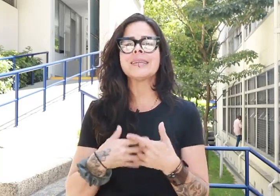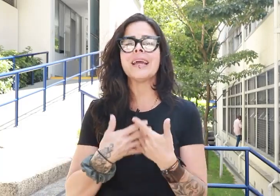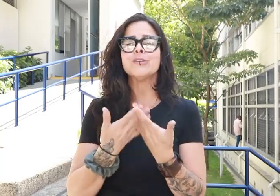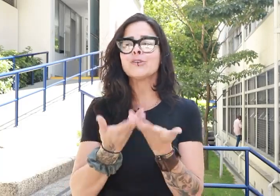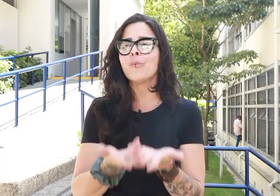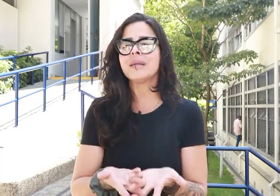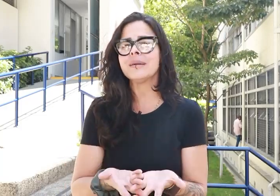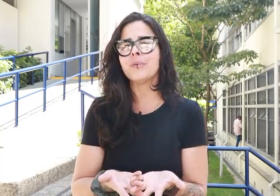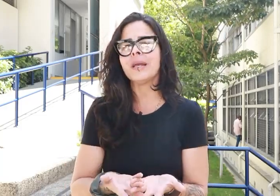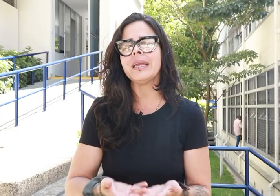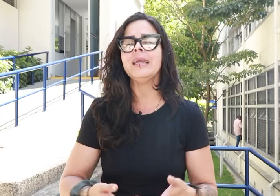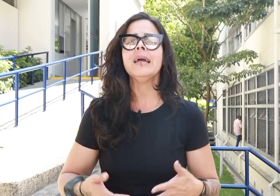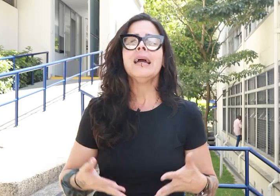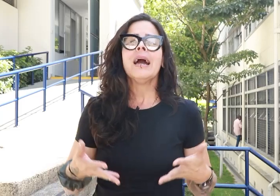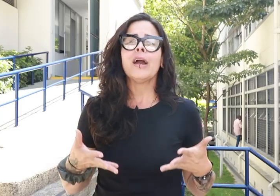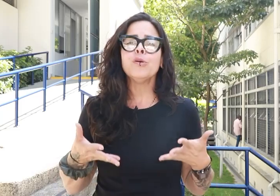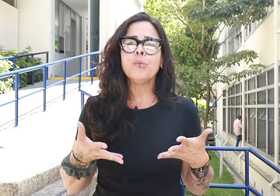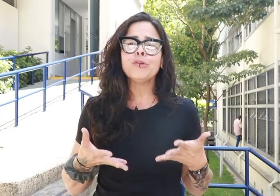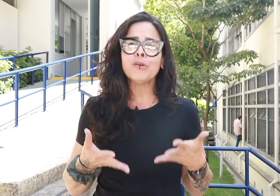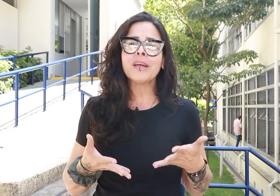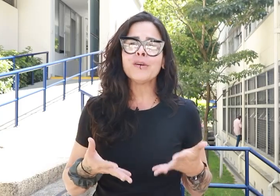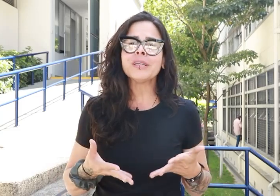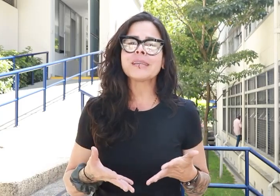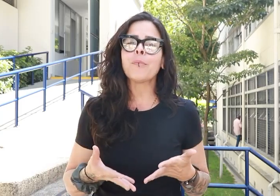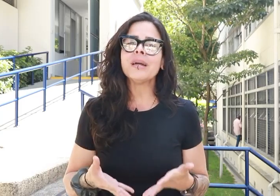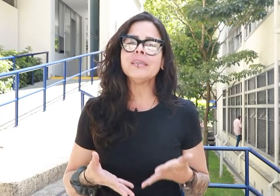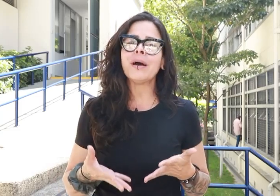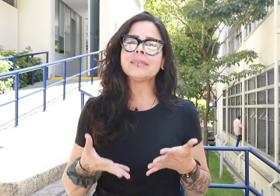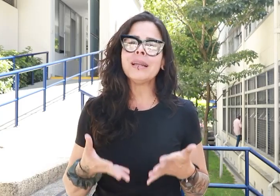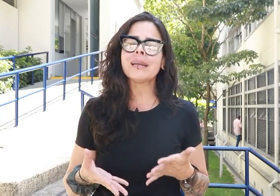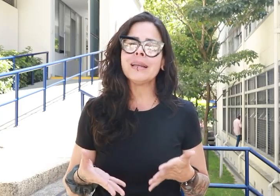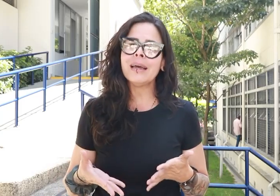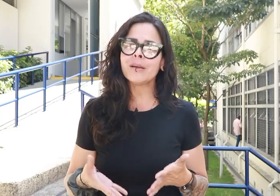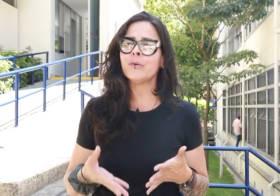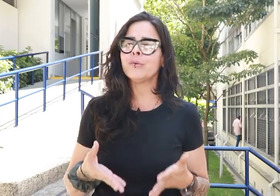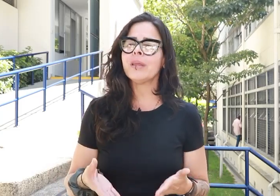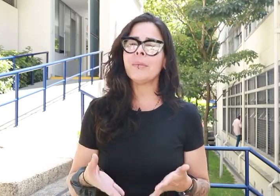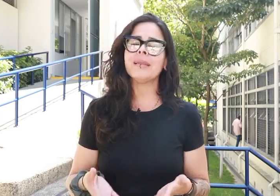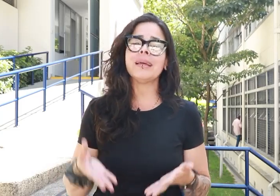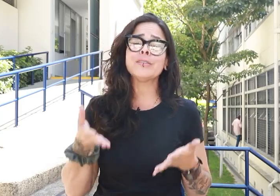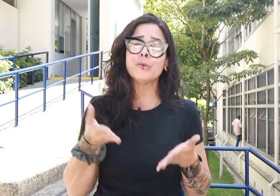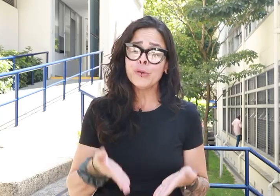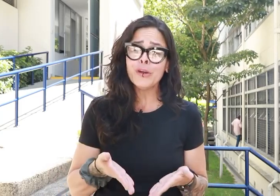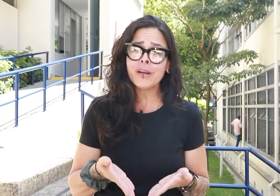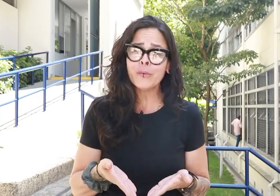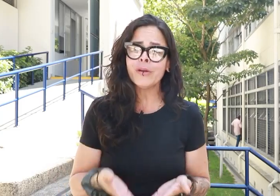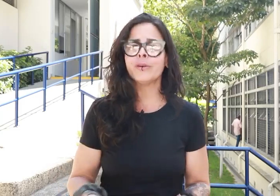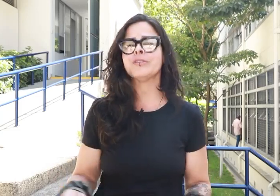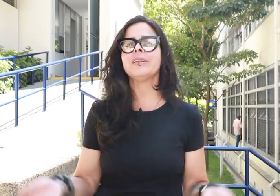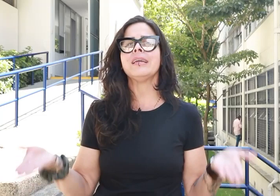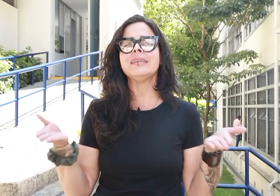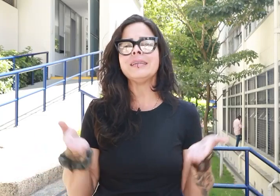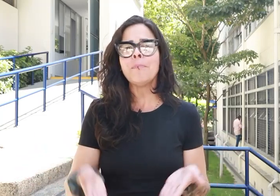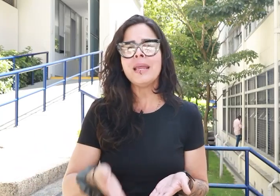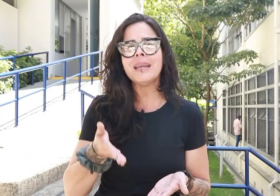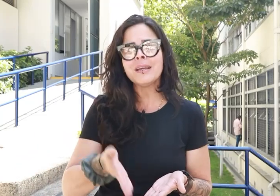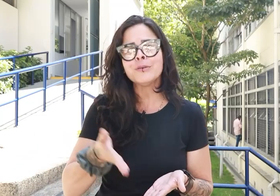que ellos conversan por ahí, hay un montón de cosas que pueden llevarse a la realidad con un tema de estudio riguroso y de disciplina y